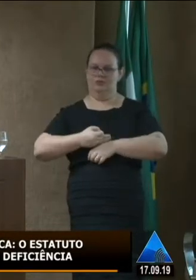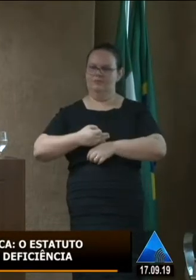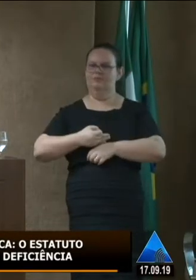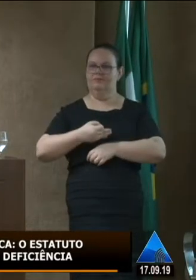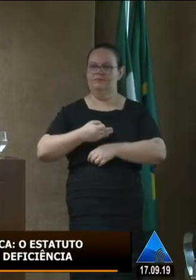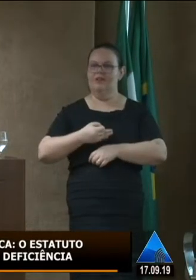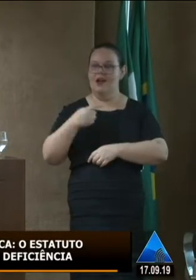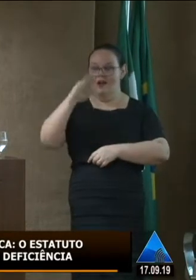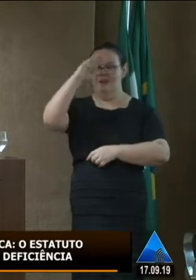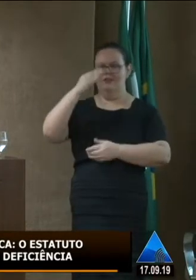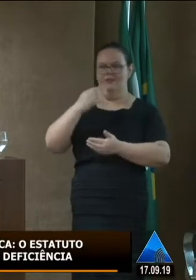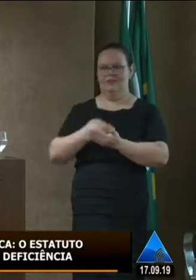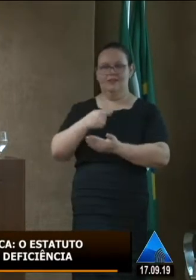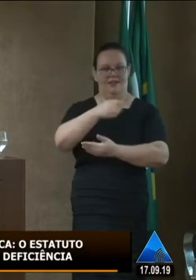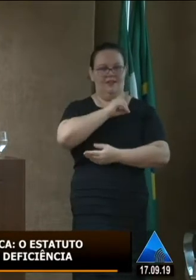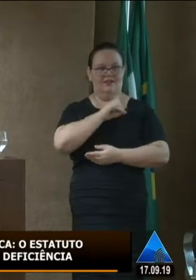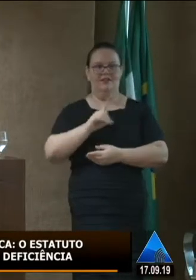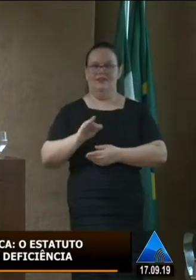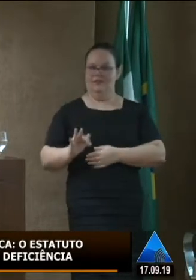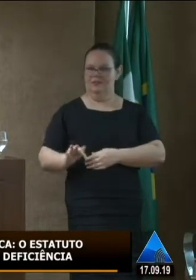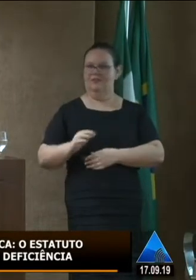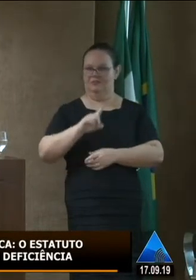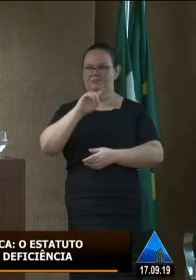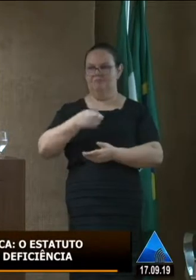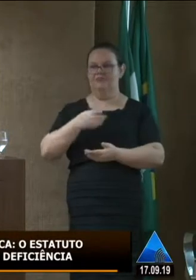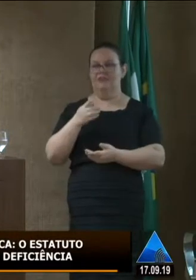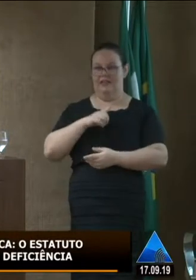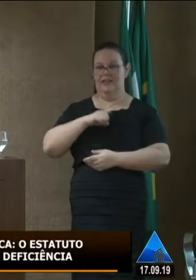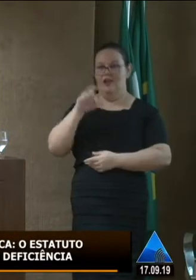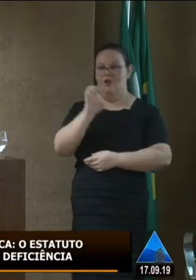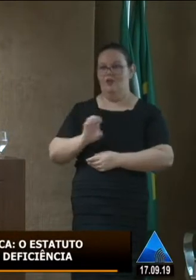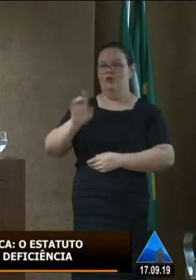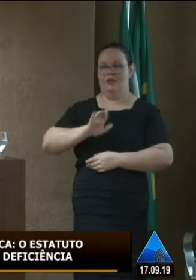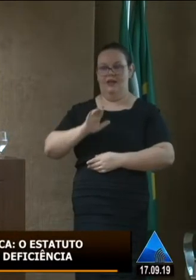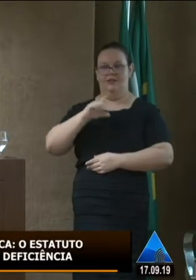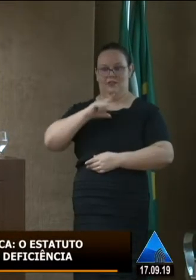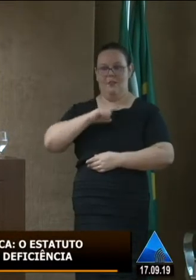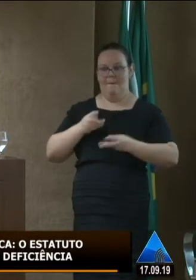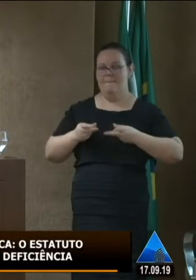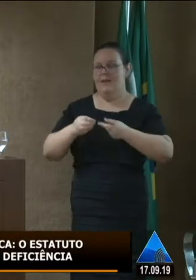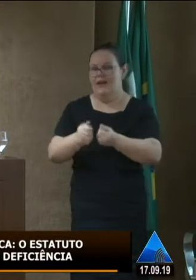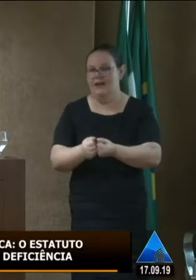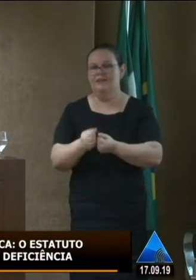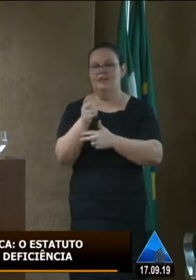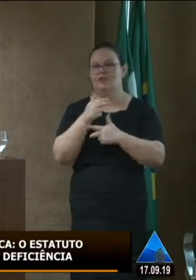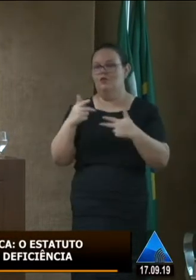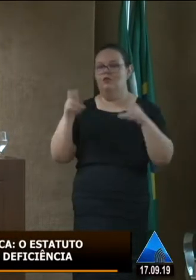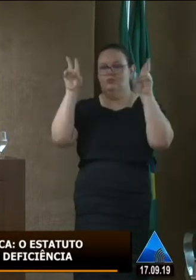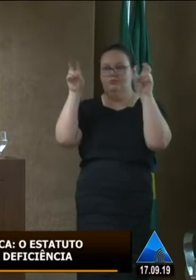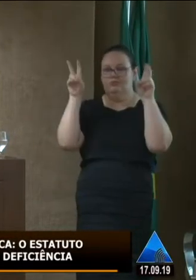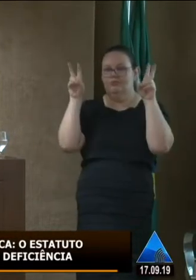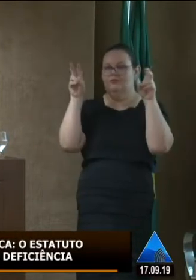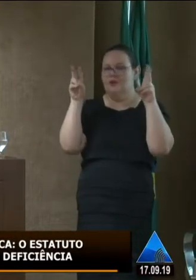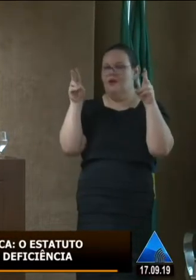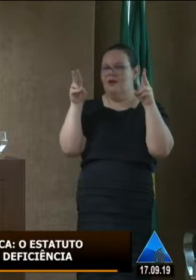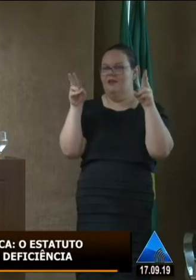certeza o seu mandato tem, e acho que o Estado merece talvez em se tratando de um tema tão sensível